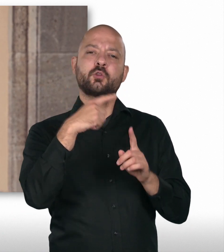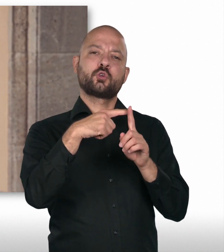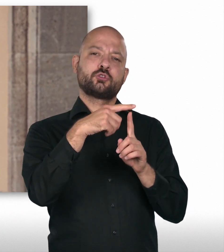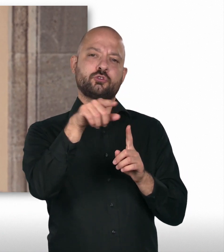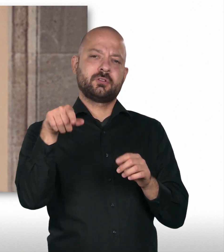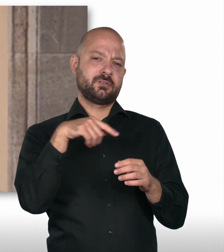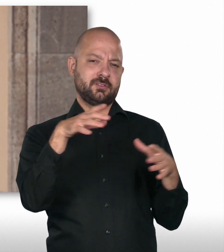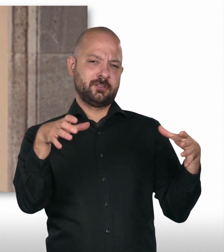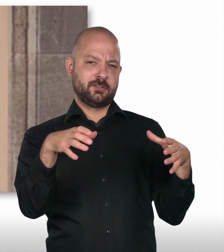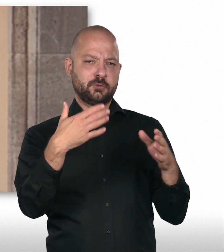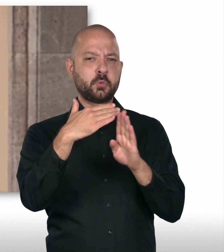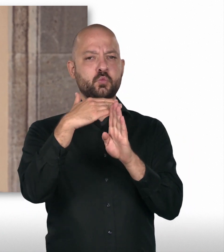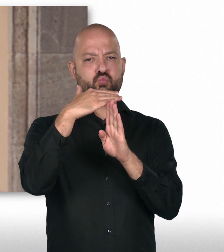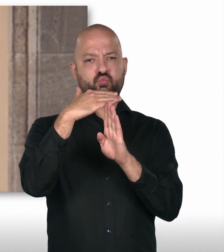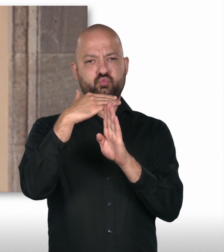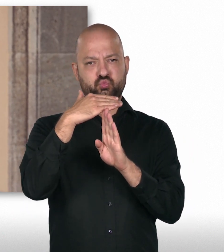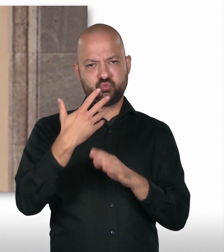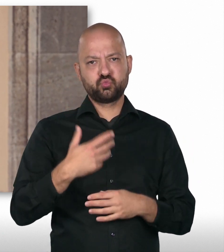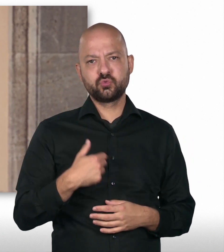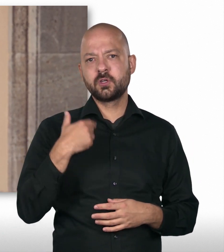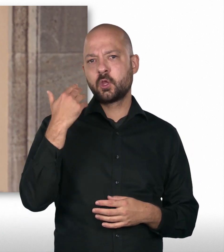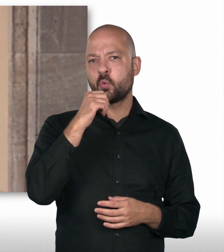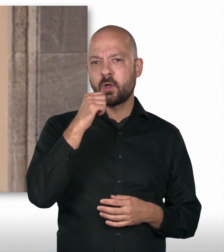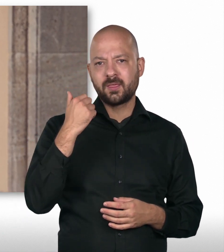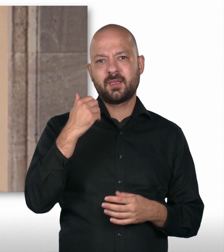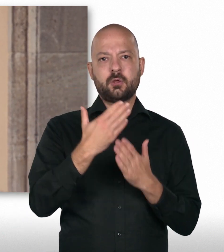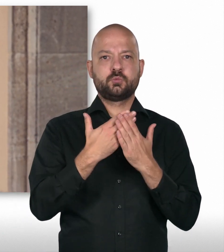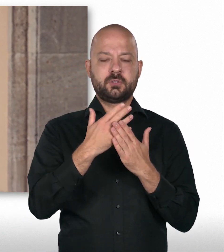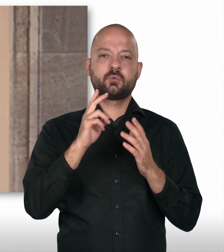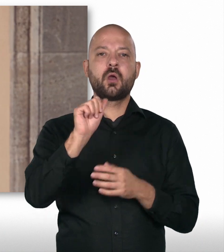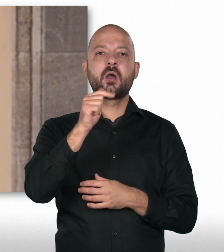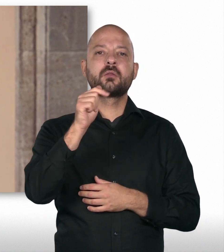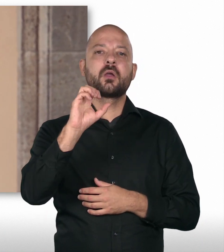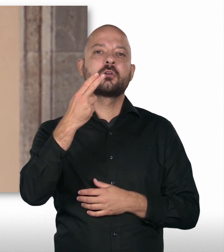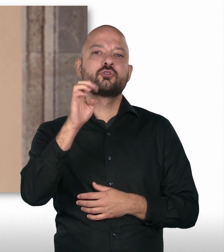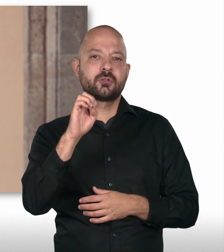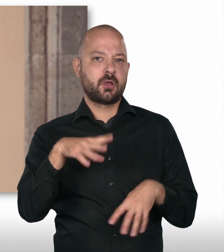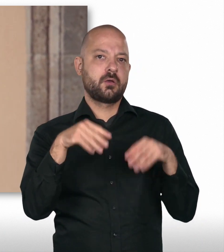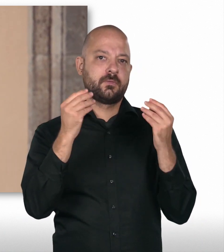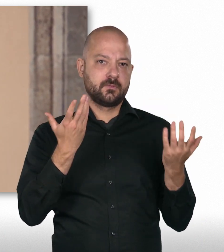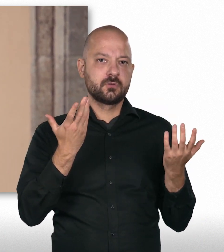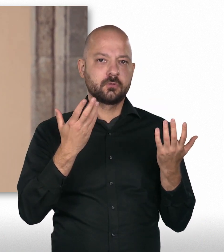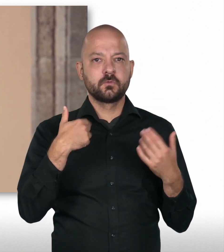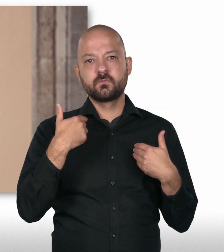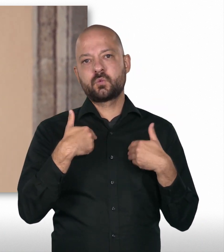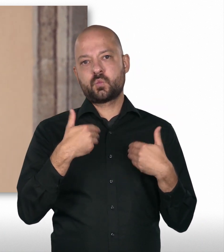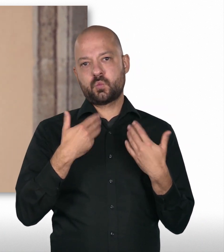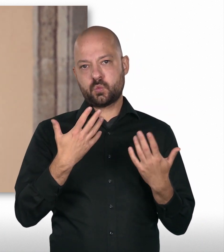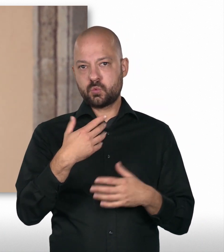Altersdurchschnitt unserer sogenannten Crew und habe jetzt angefangen, eben die Ausbildung als Attaché im Juli. Und freue